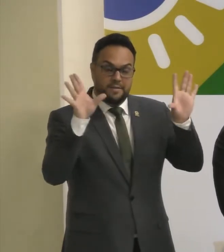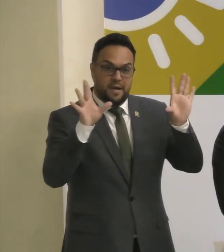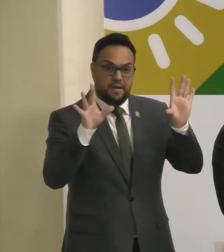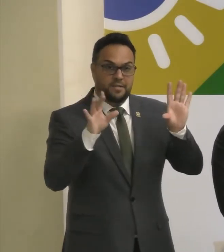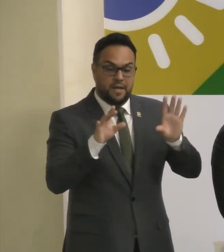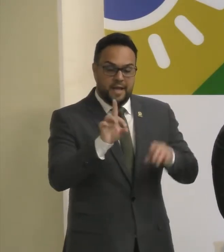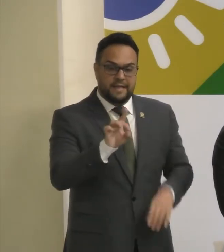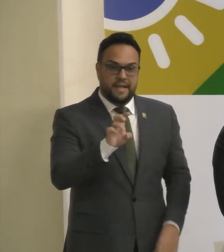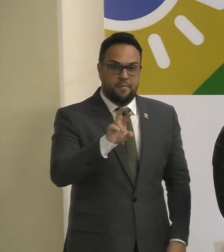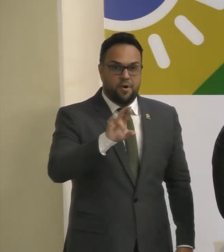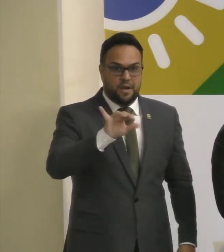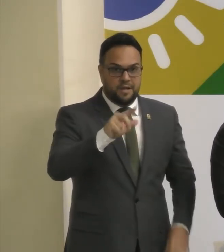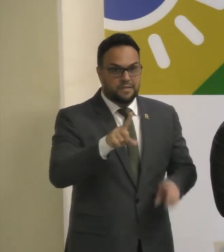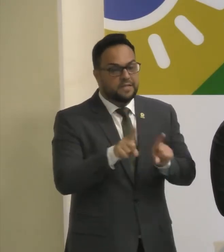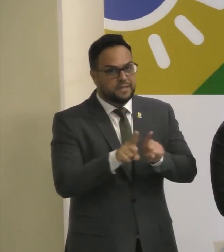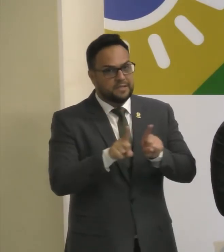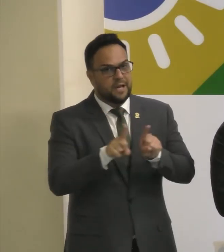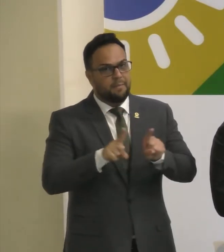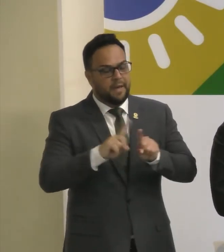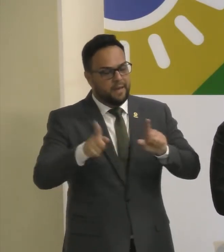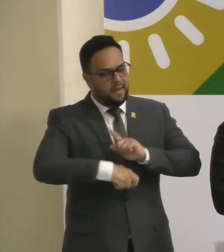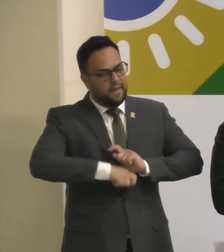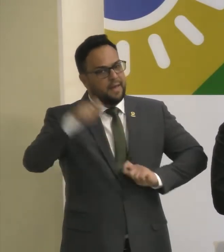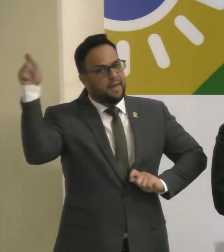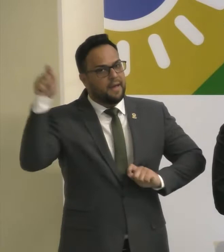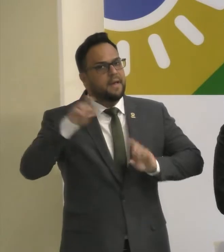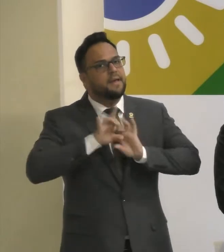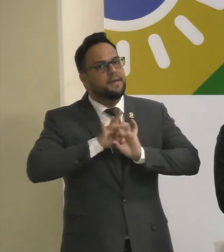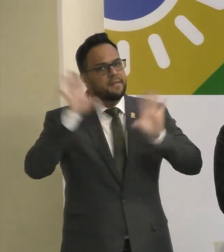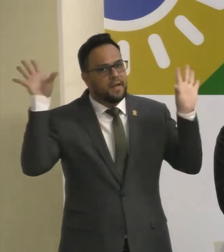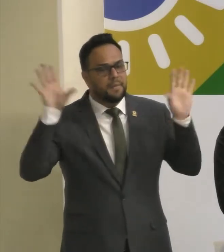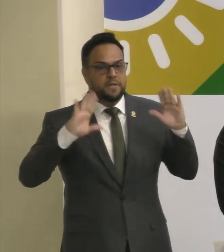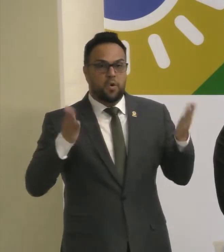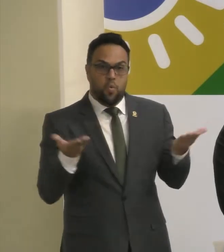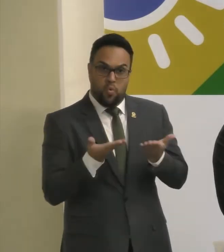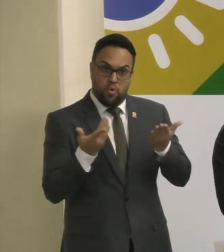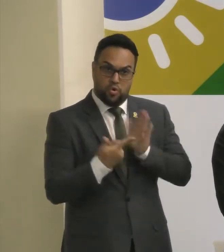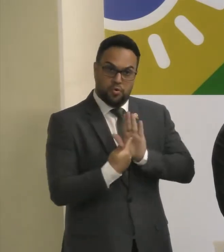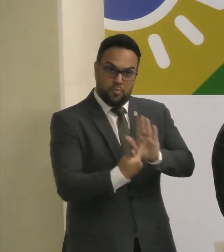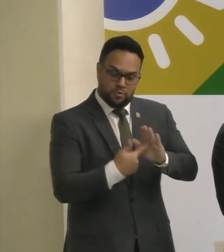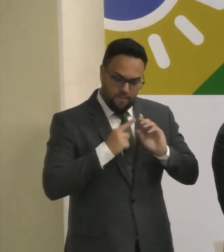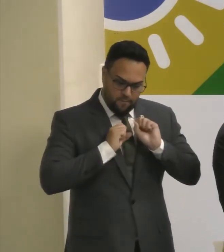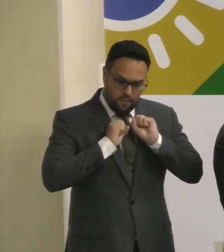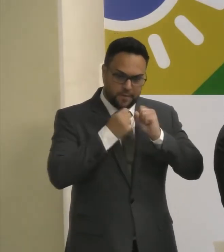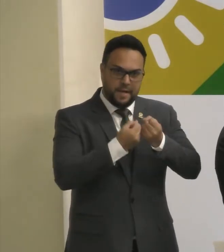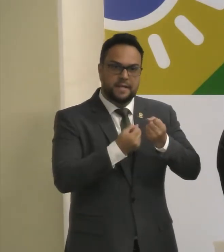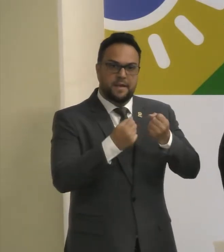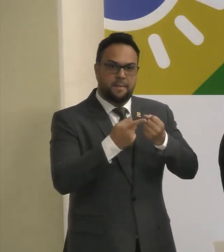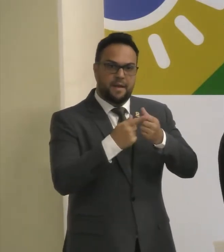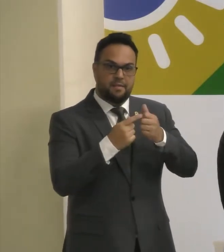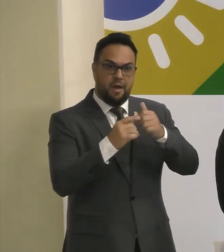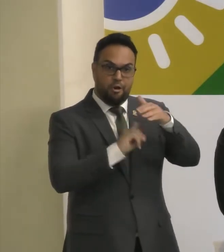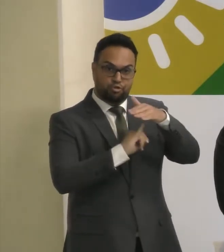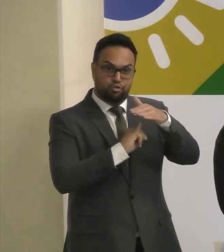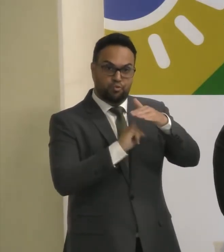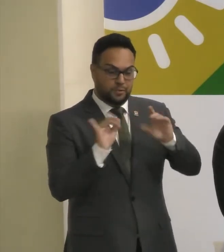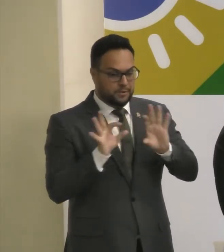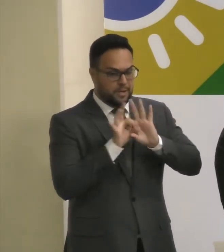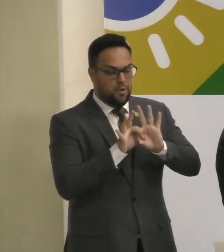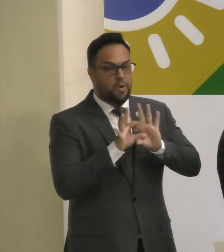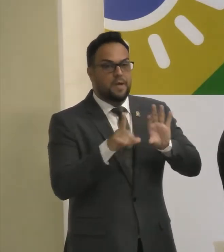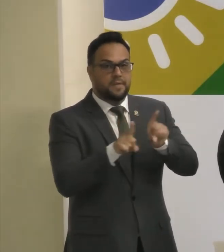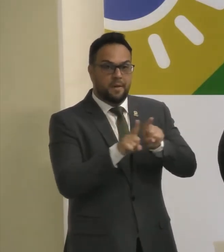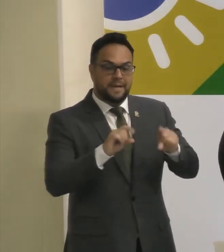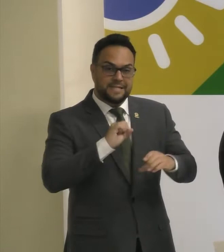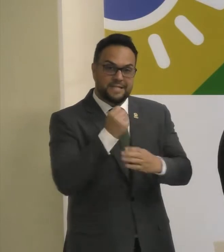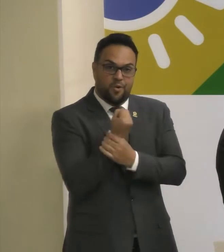democracia e nossa independência. Mas hoje, mostrando esse fortalecimento institucional, mostrando essa segurança jurídica, muitos